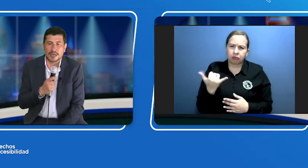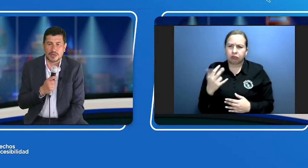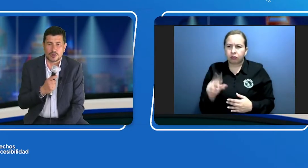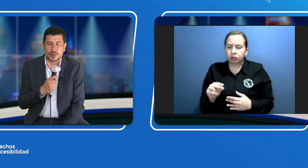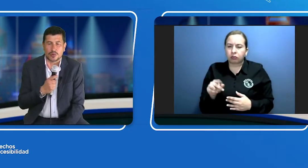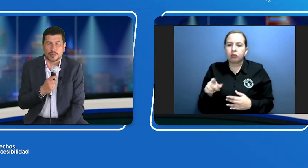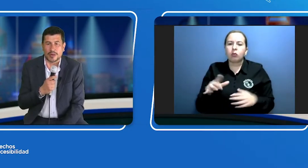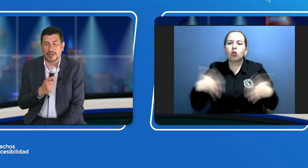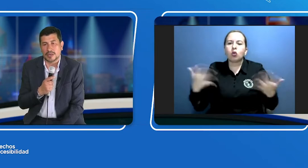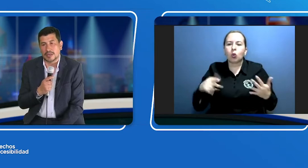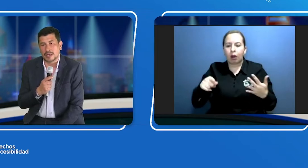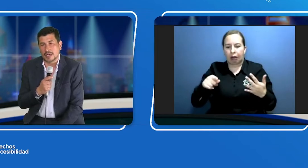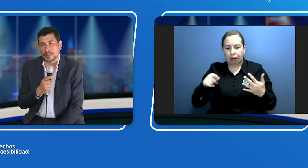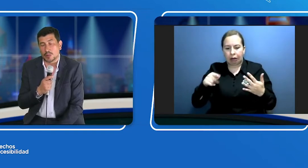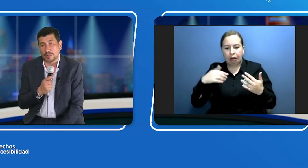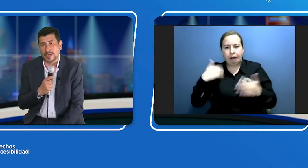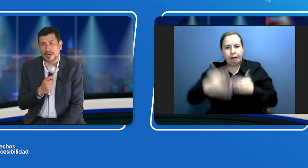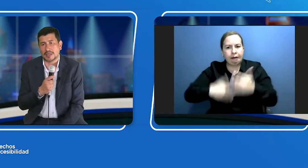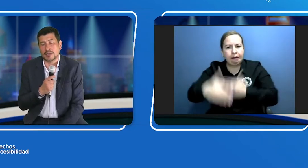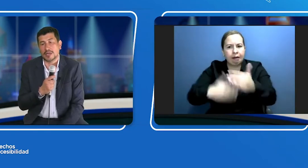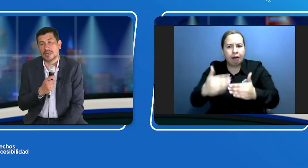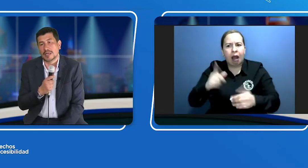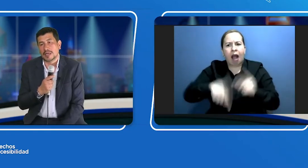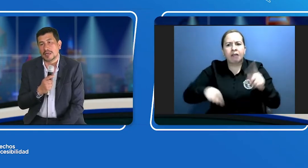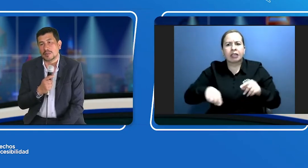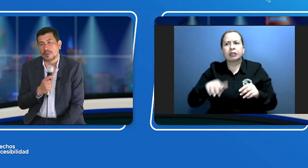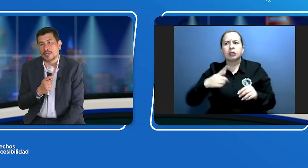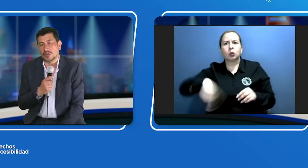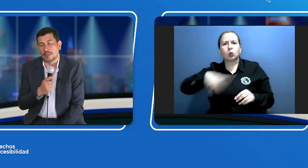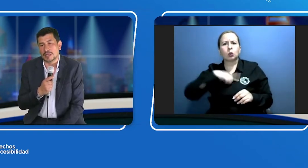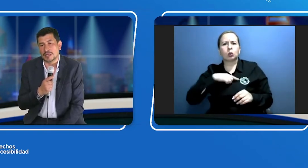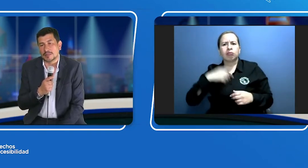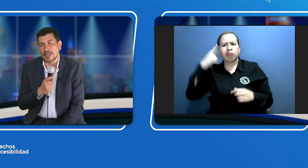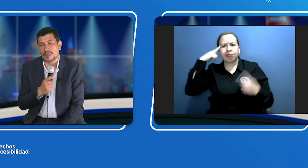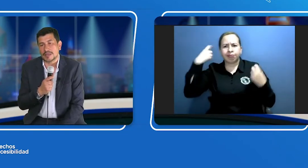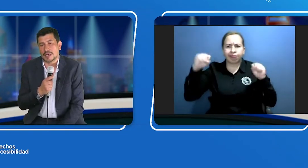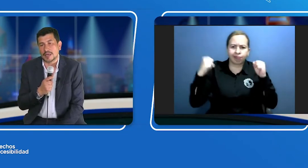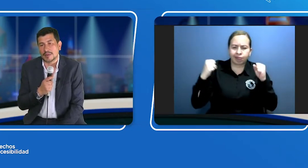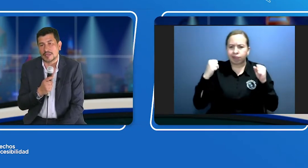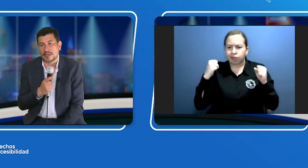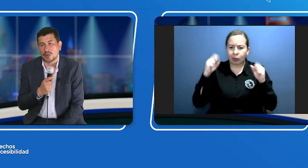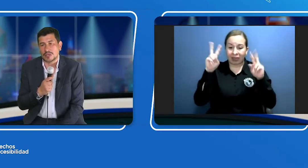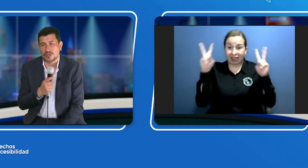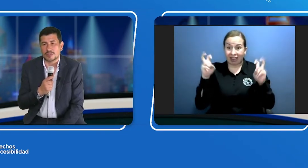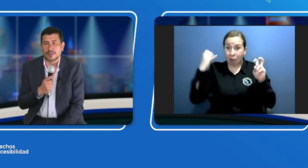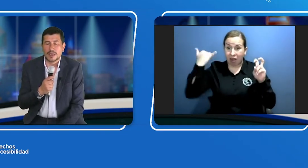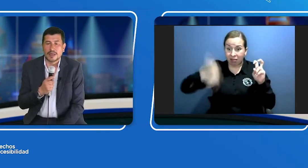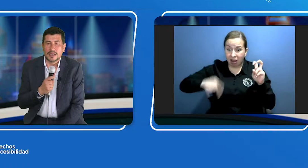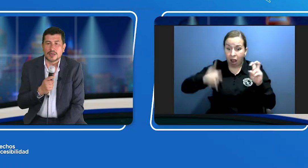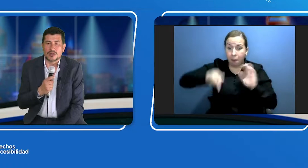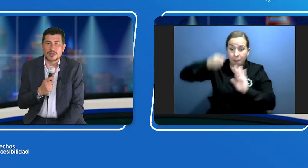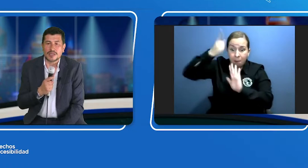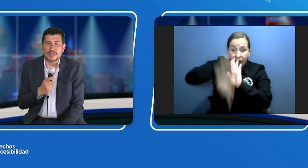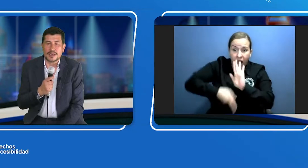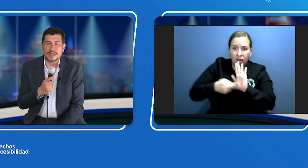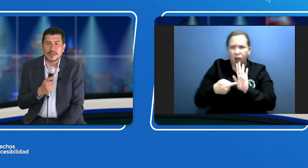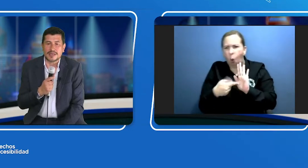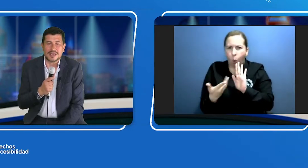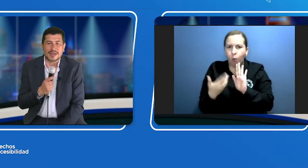le preocupaba a la NTB en el momento de emitir esa regulación. Entonces, esa es la razón